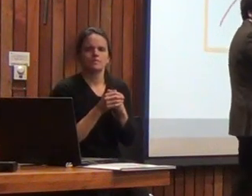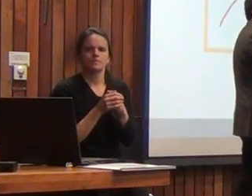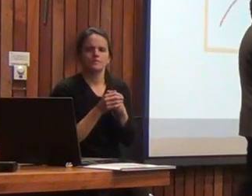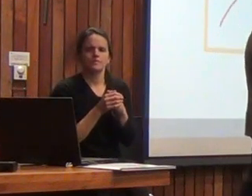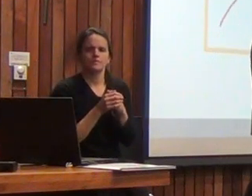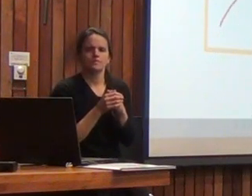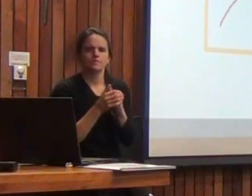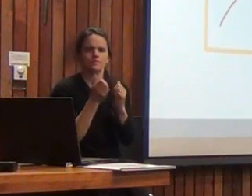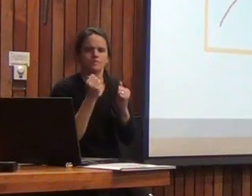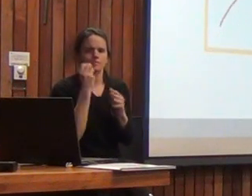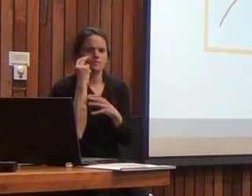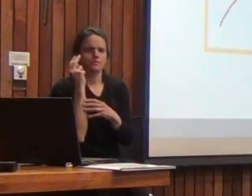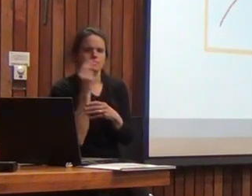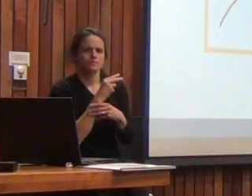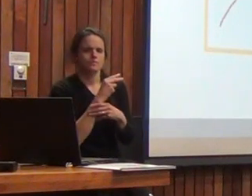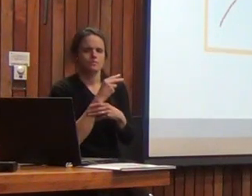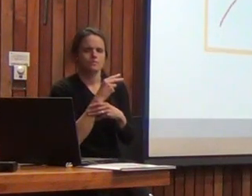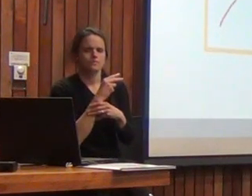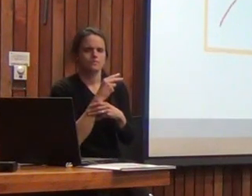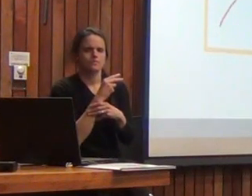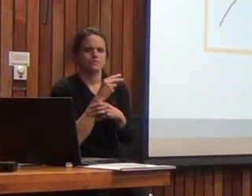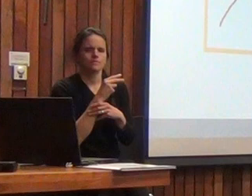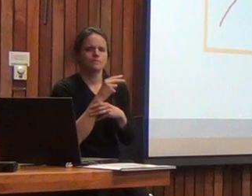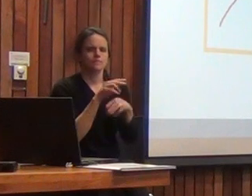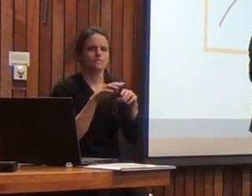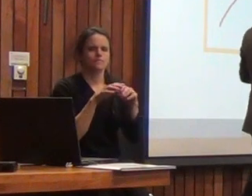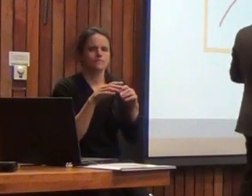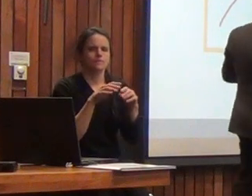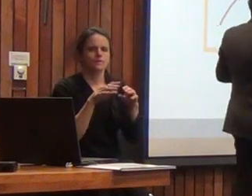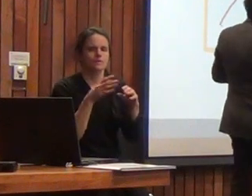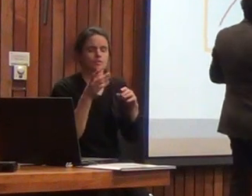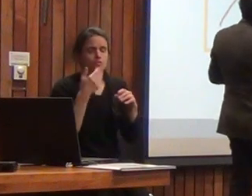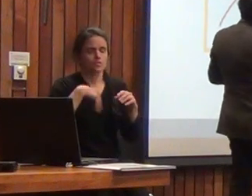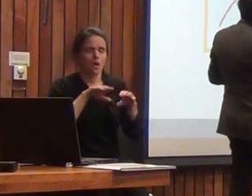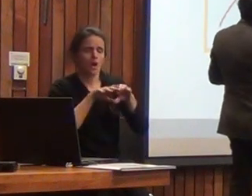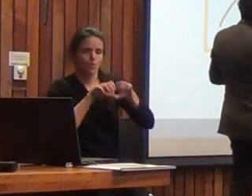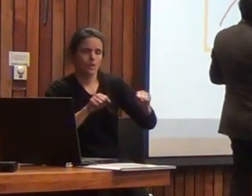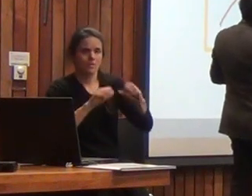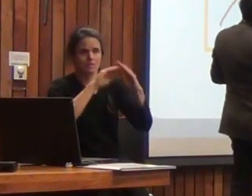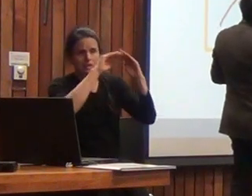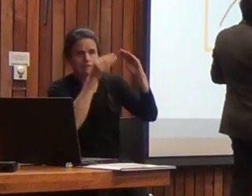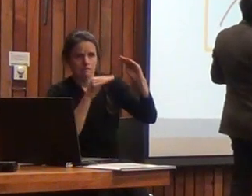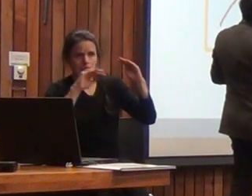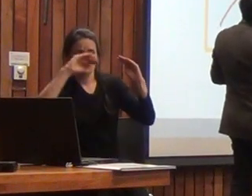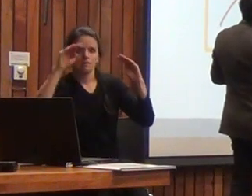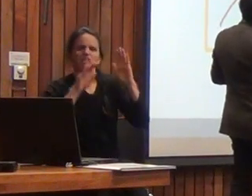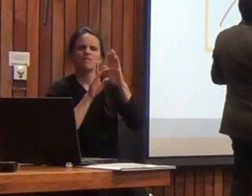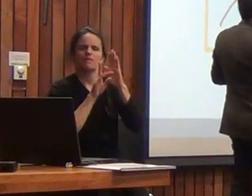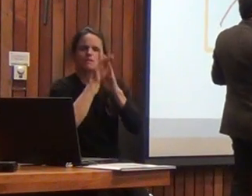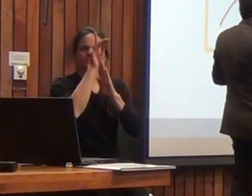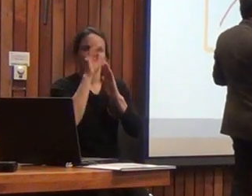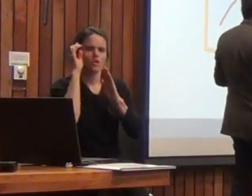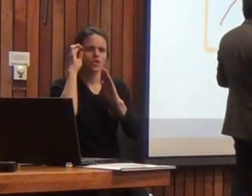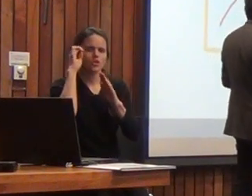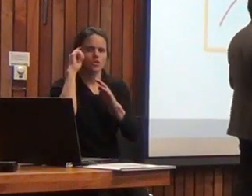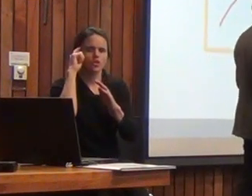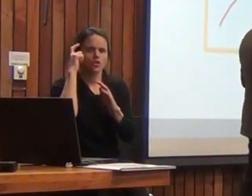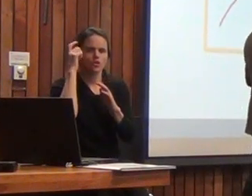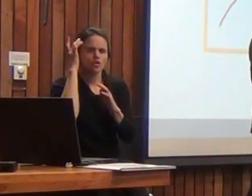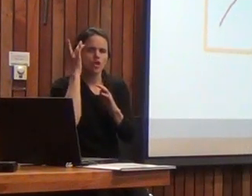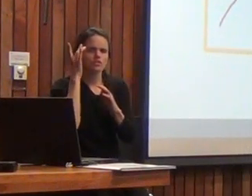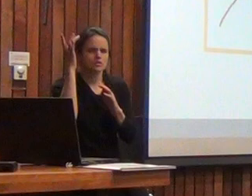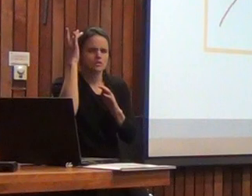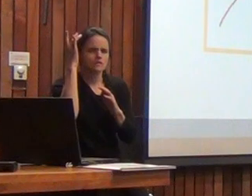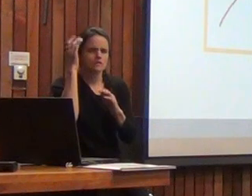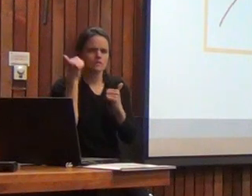uno podría discutir cuán coherente es con el desarrollo cognitivo porque tenemos un bajón acá otra cosa acá media rara la verdad